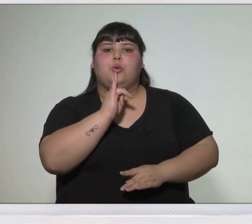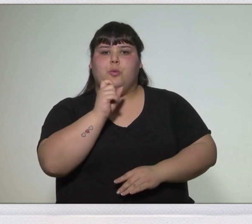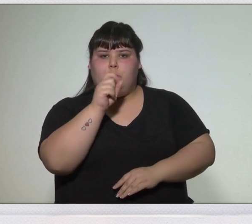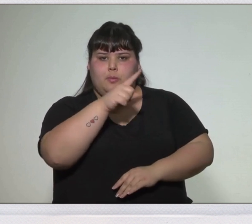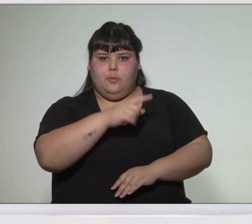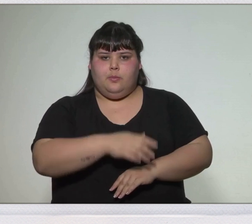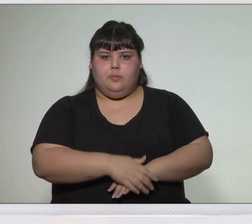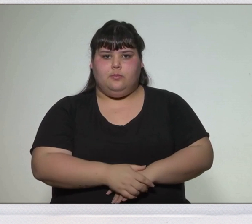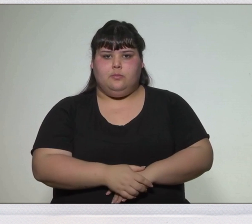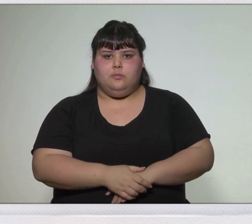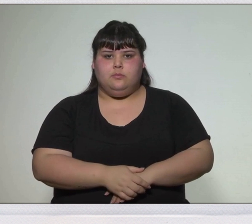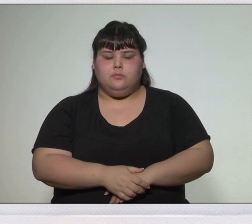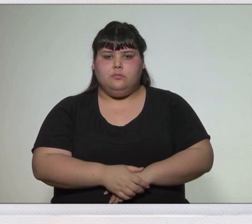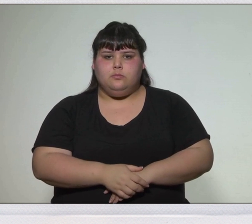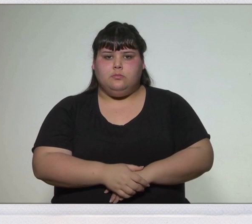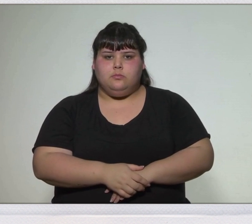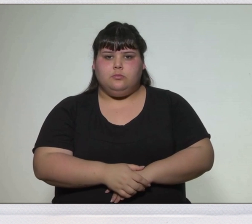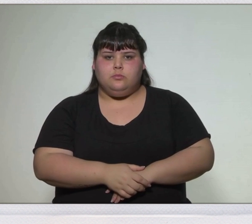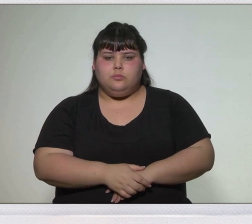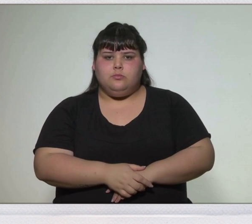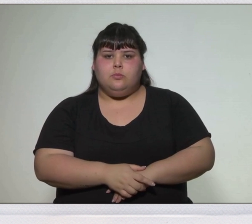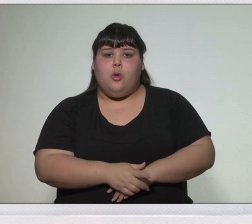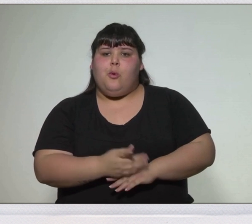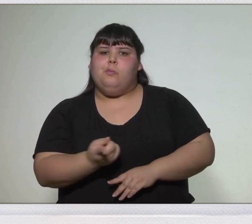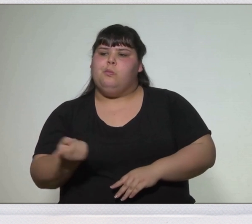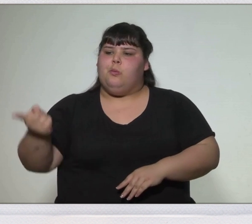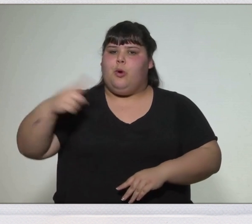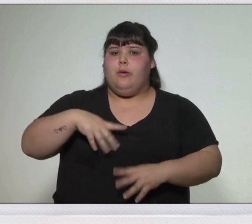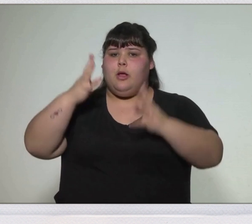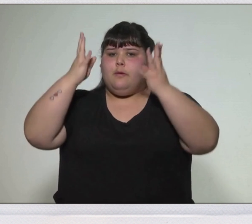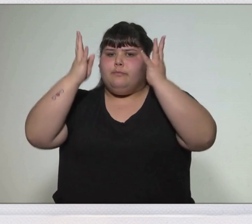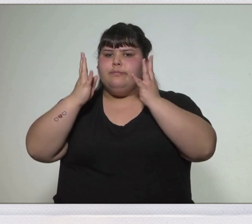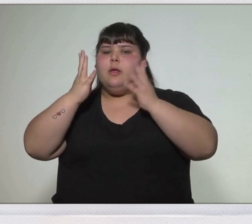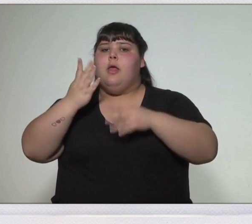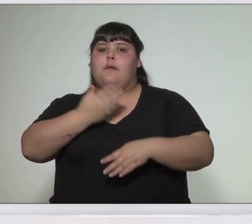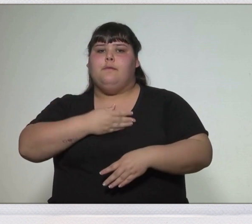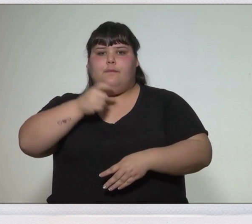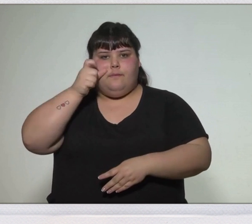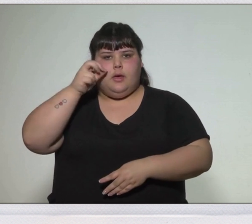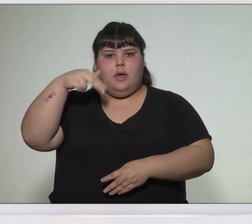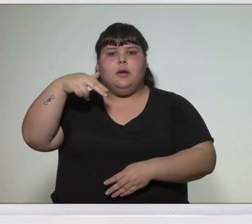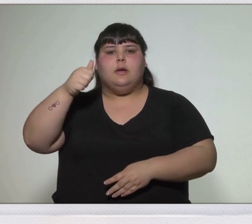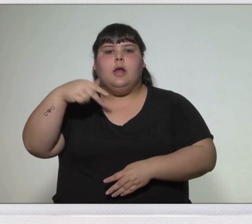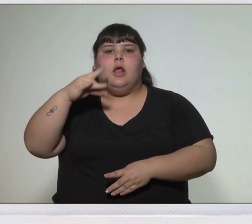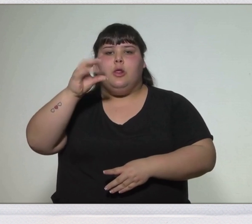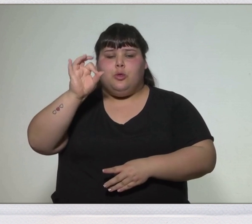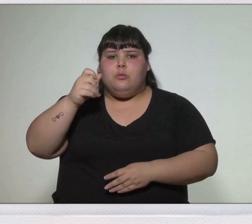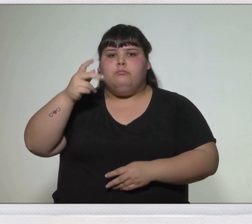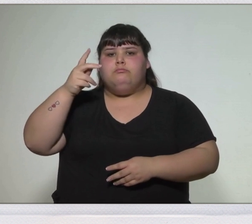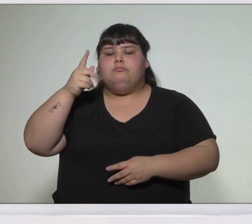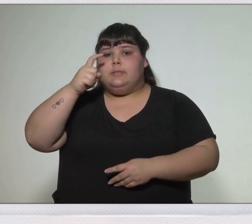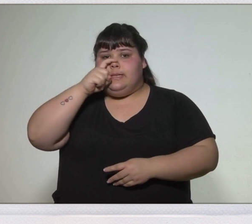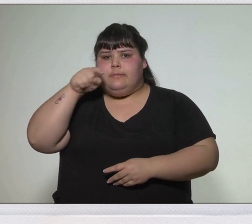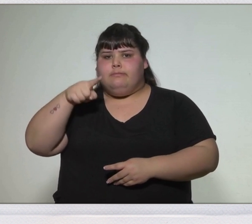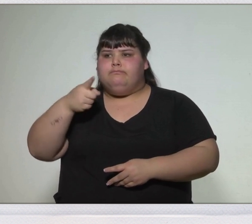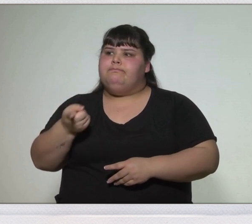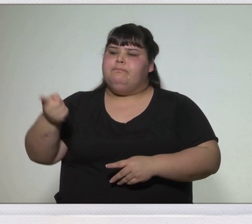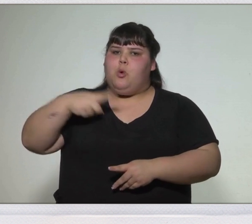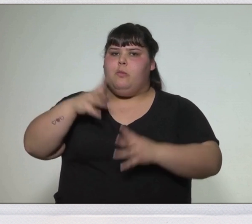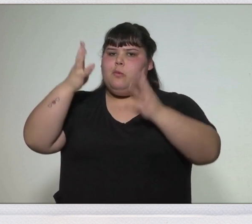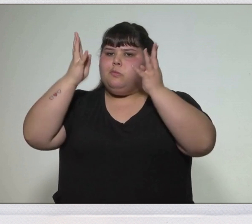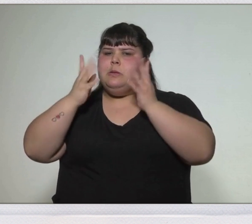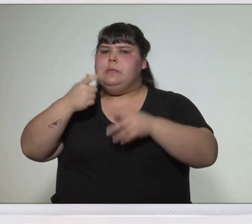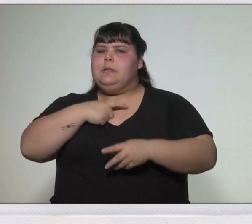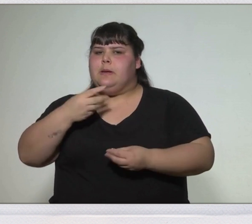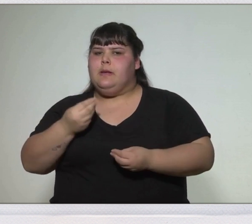Ante la vuelta de Fernando VII al trono y su intención de recuperar el dominio sobre sus